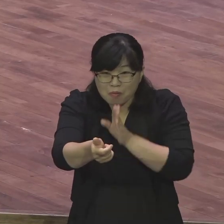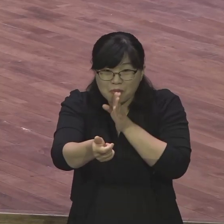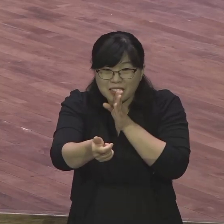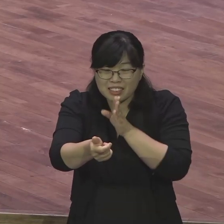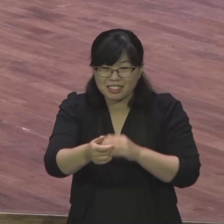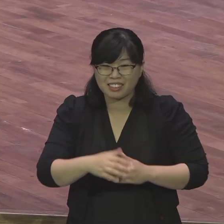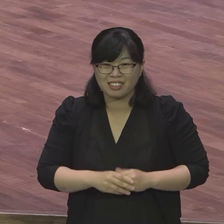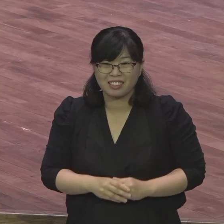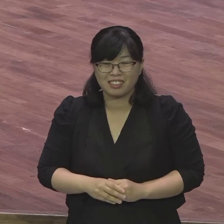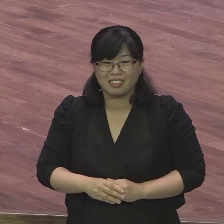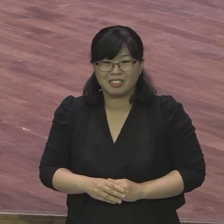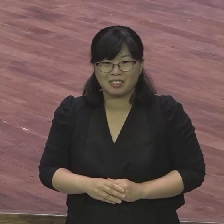했다가 또 편하면 또 잊어버리고